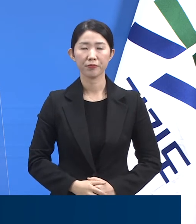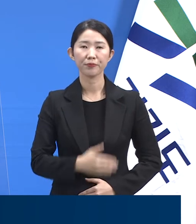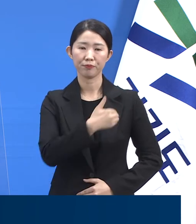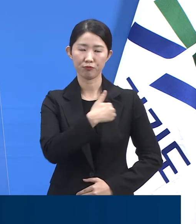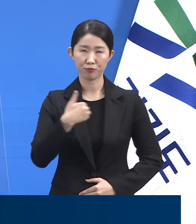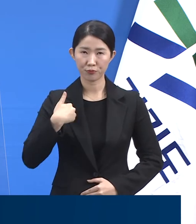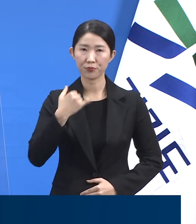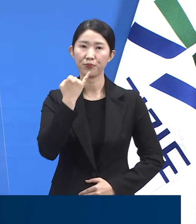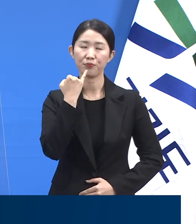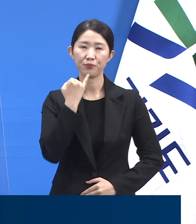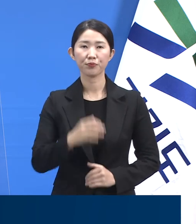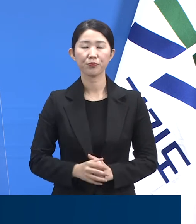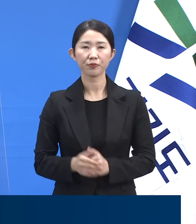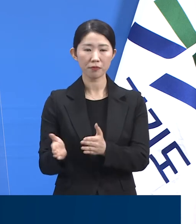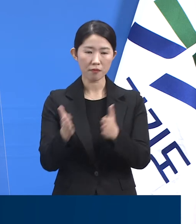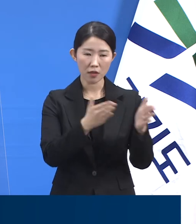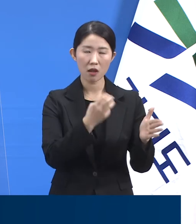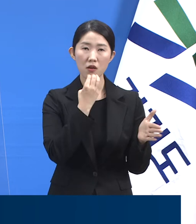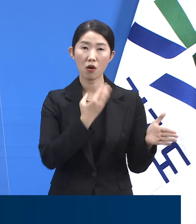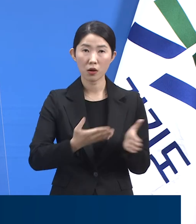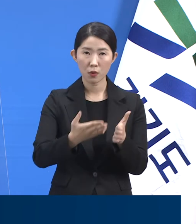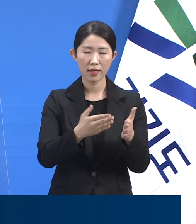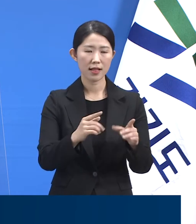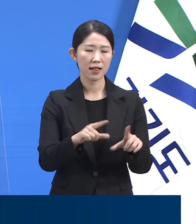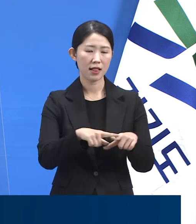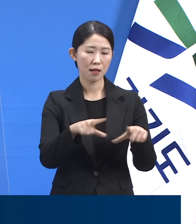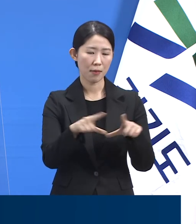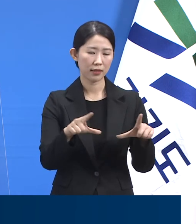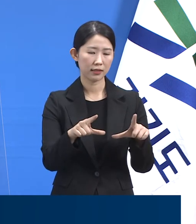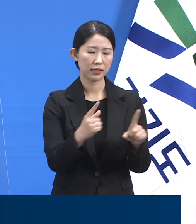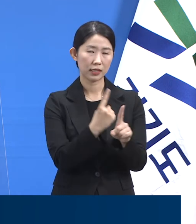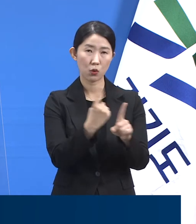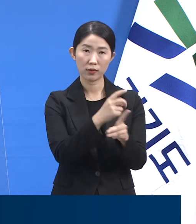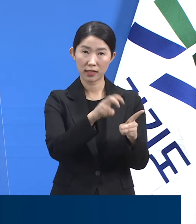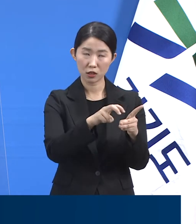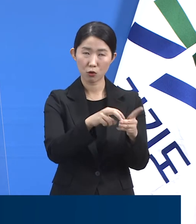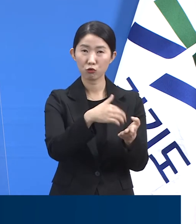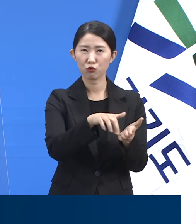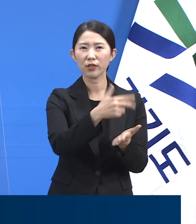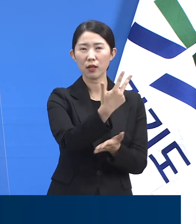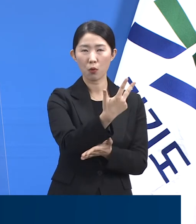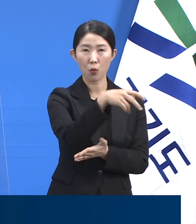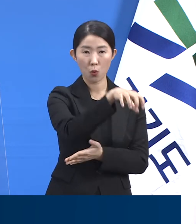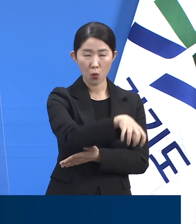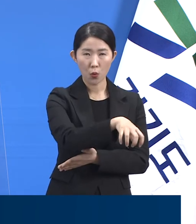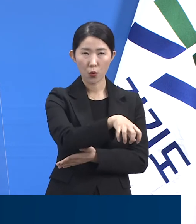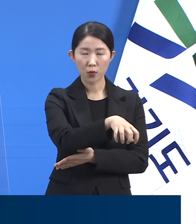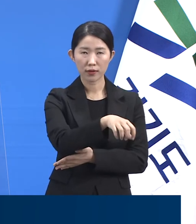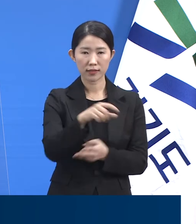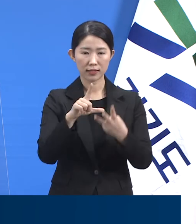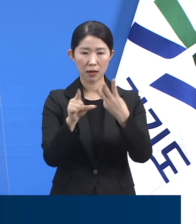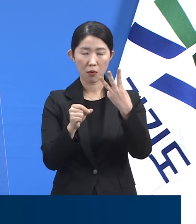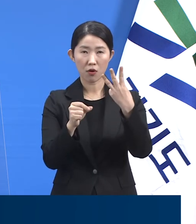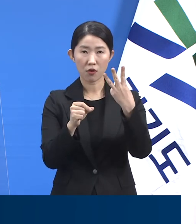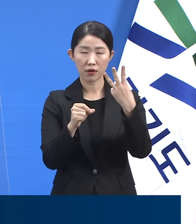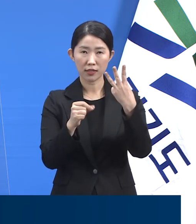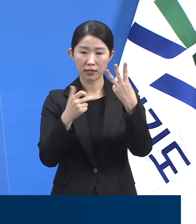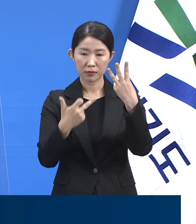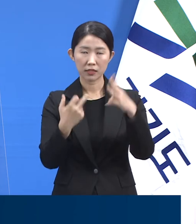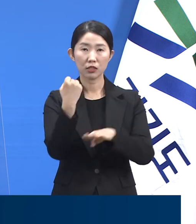총 7개 일반 생활치료센터에는 3월 17일 18시 기준 766명이 입소해